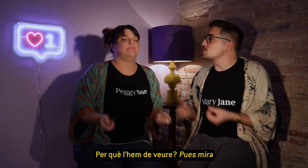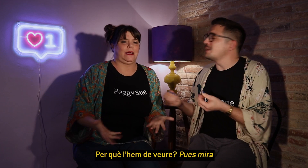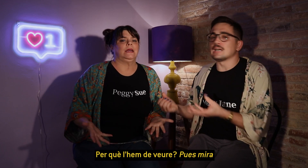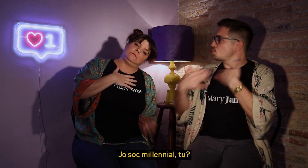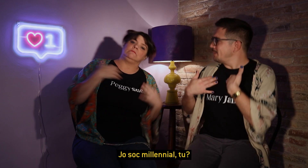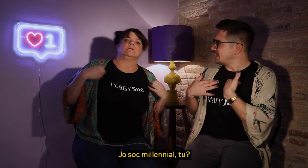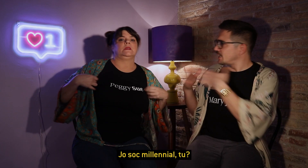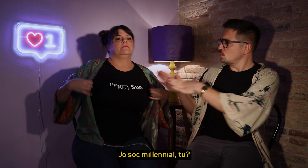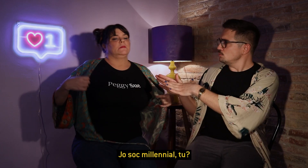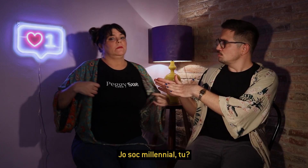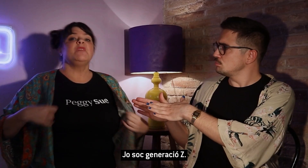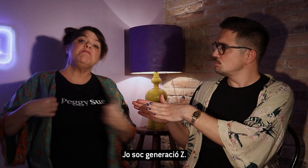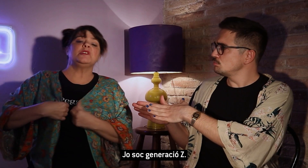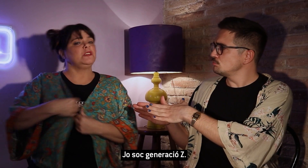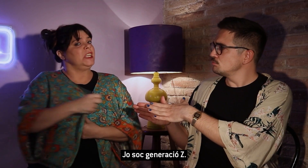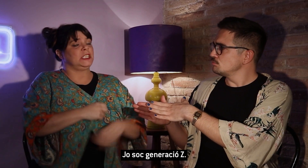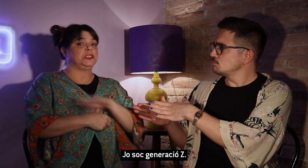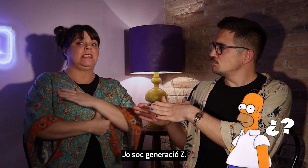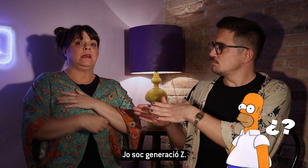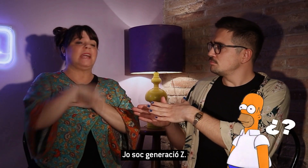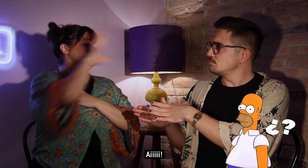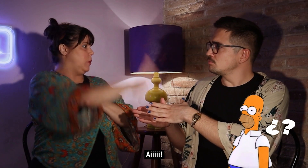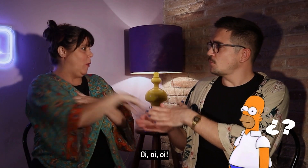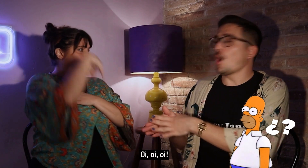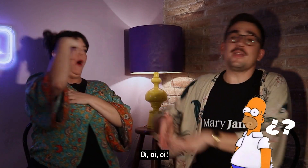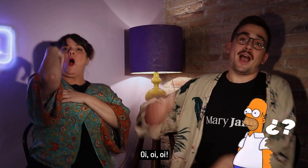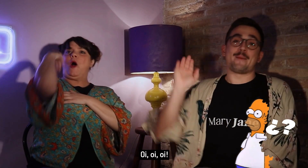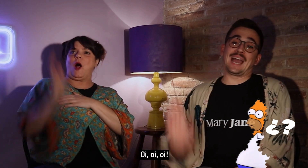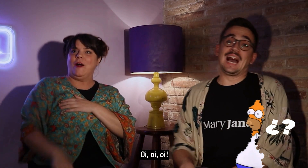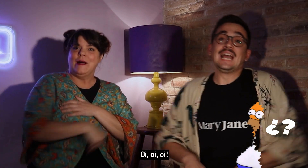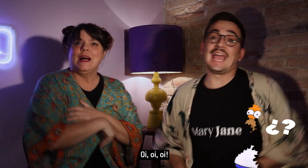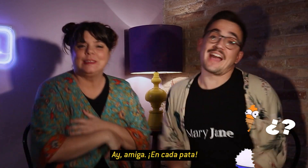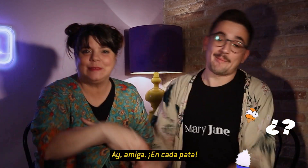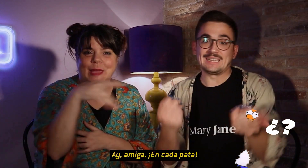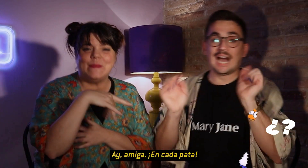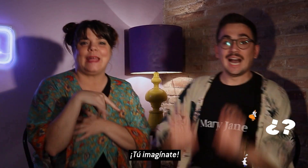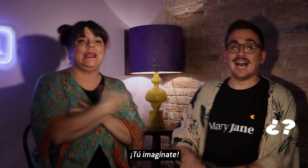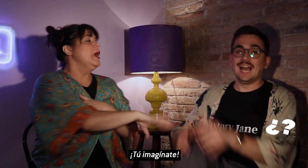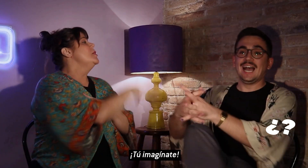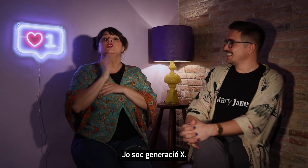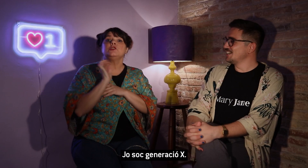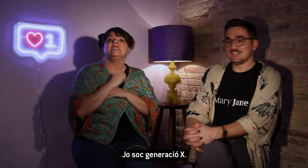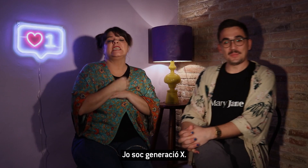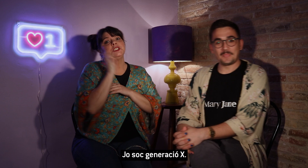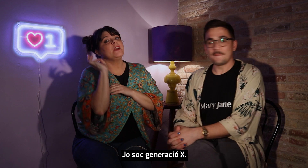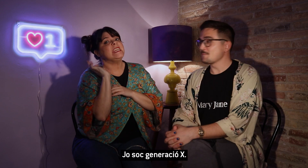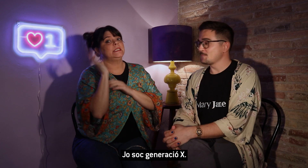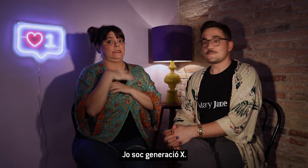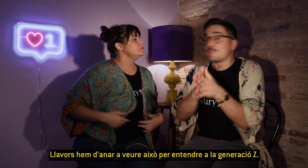Mira, jo soc Millennial, tu. Jo soc generació Z. Uf! Uf! Uf! Encara va. Prima, mira! Jo soc generació X. Llavors,